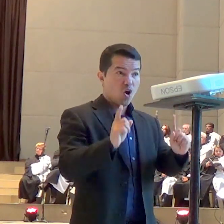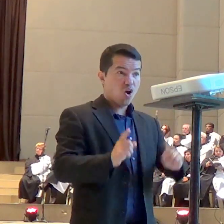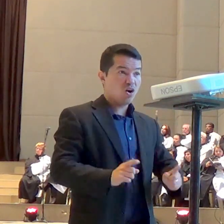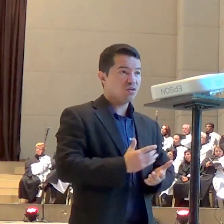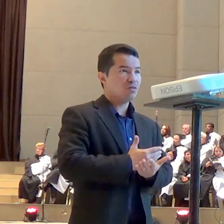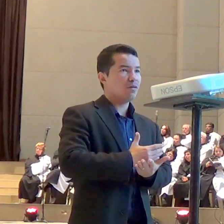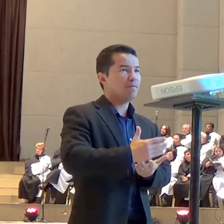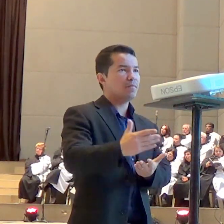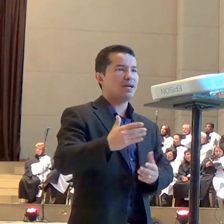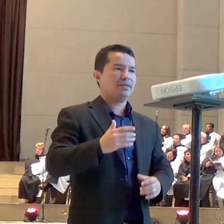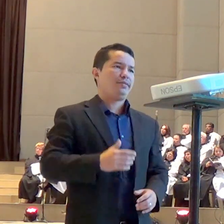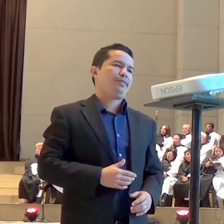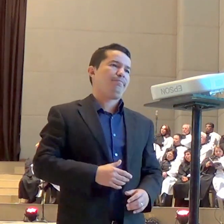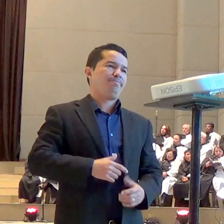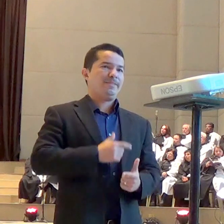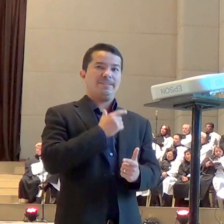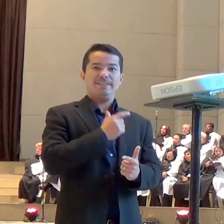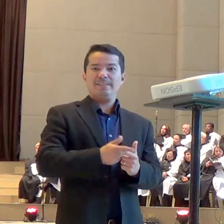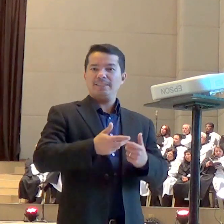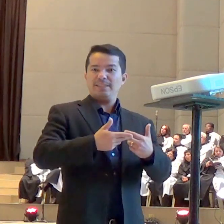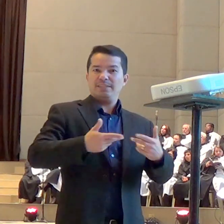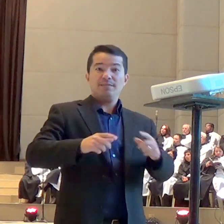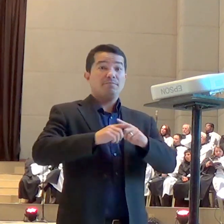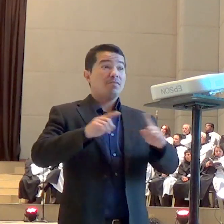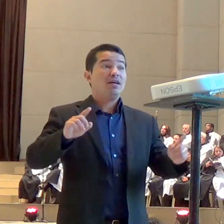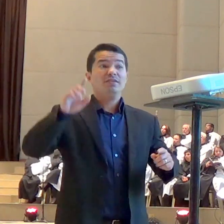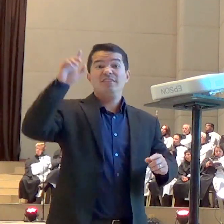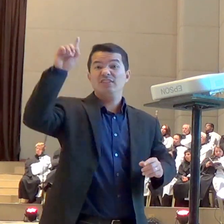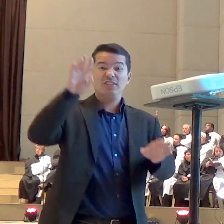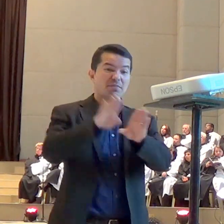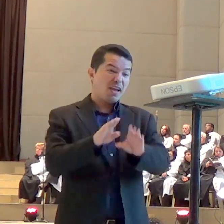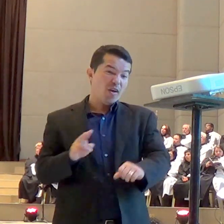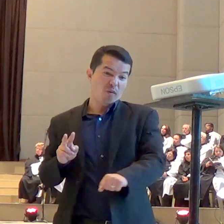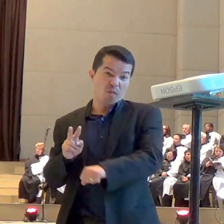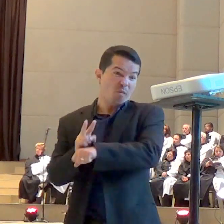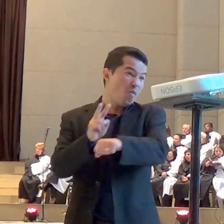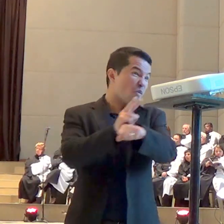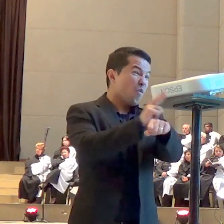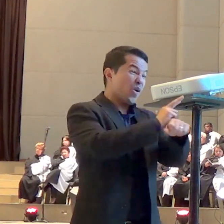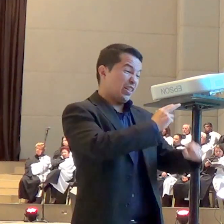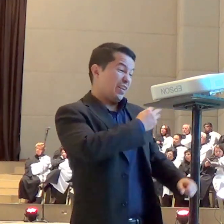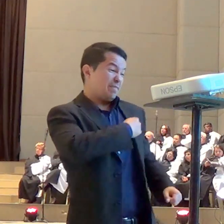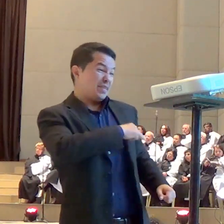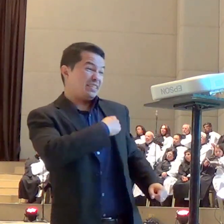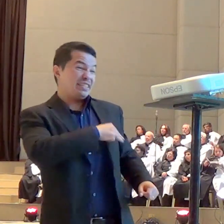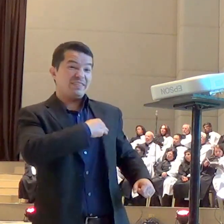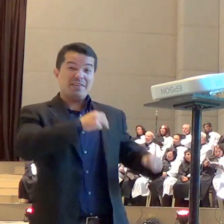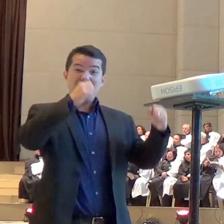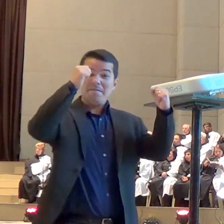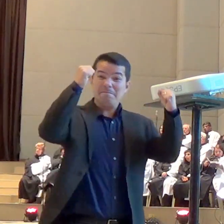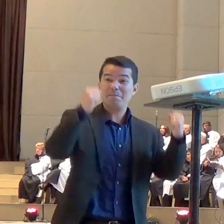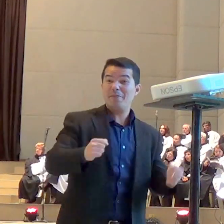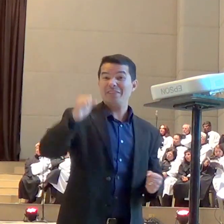da graça da misericórdia do poder de Deus começassem a lançá-las sobre a terra